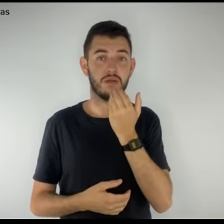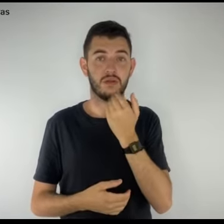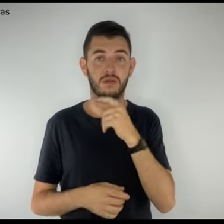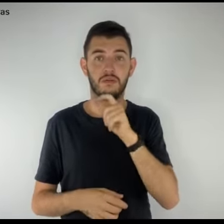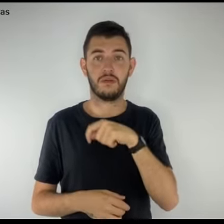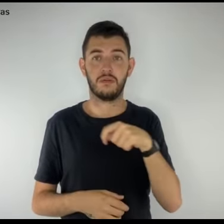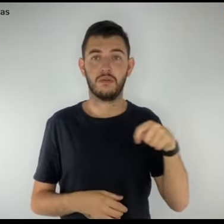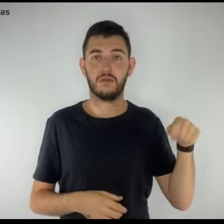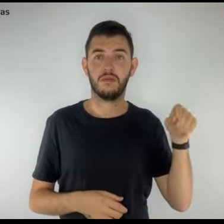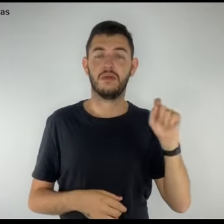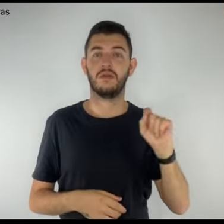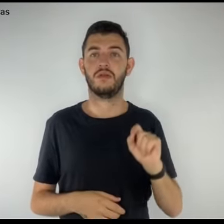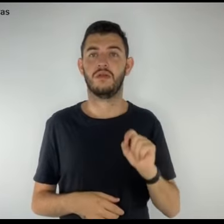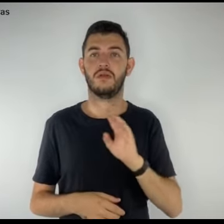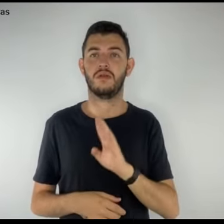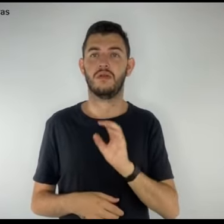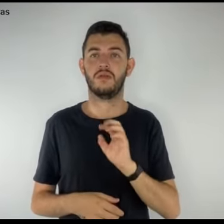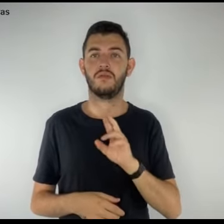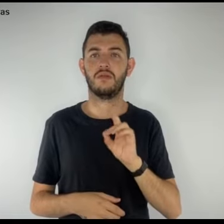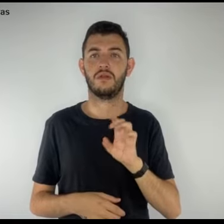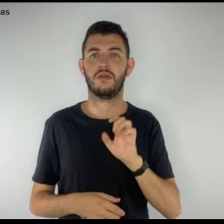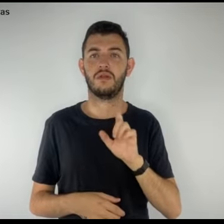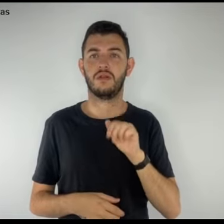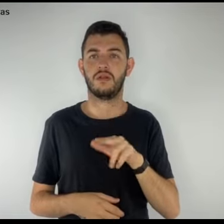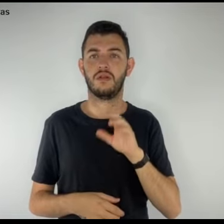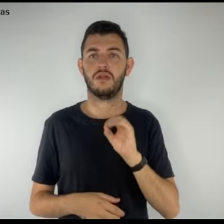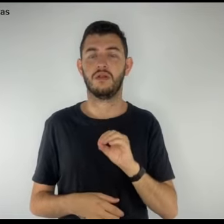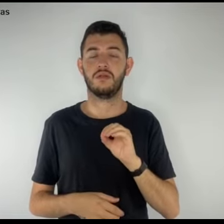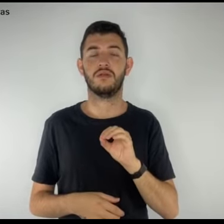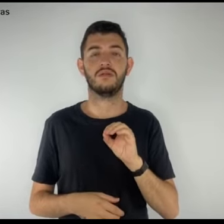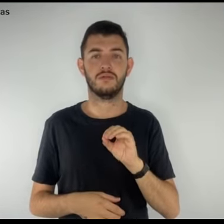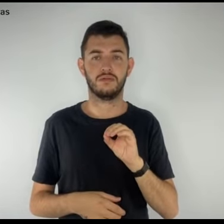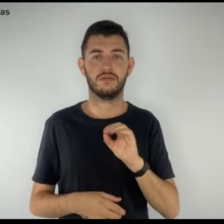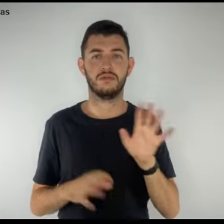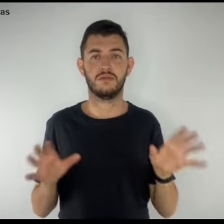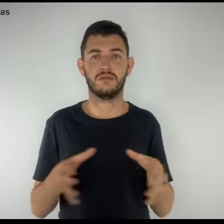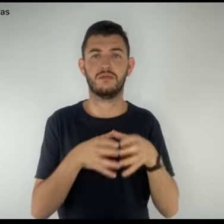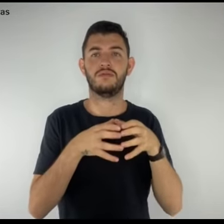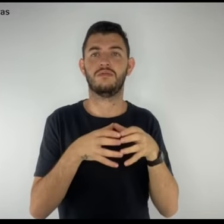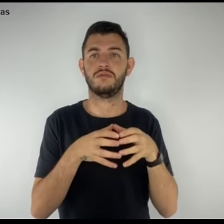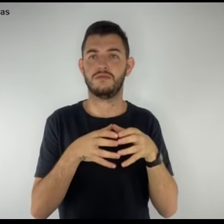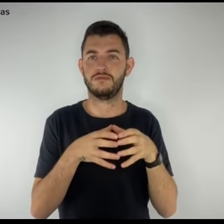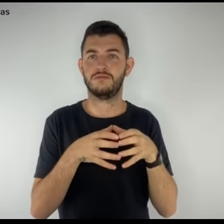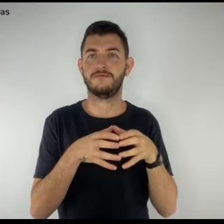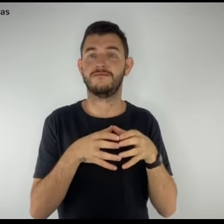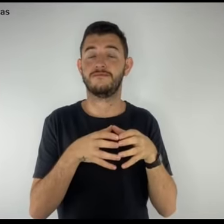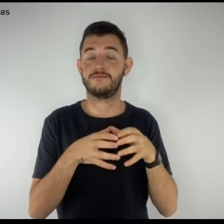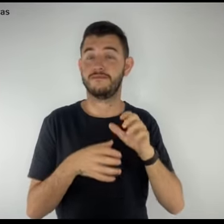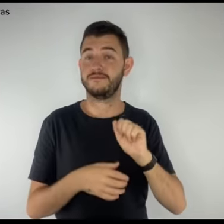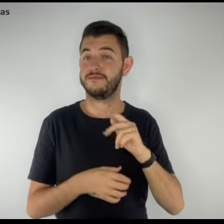bordelando CFMEA, Coletivo A Partida,